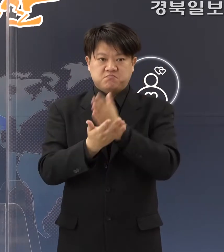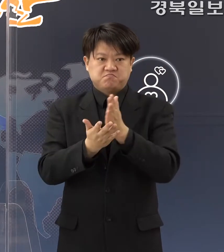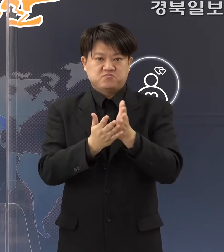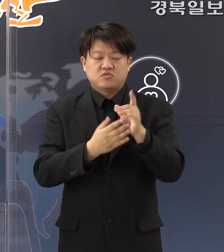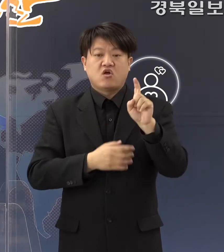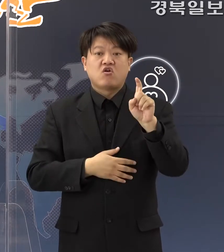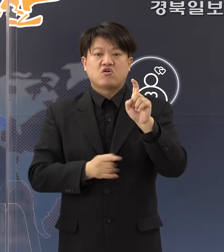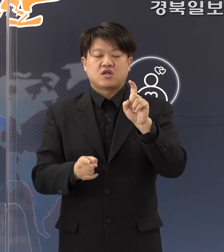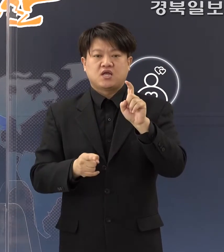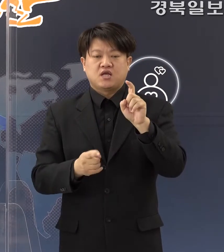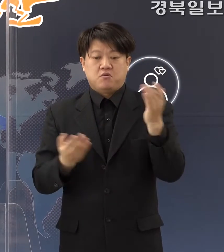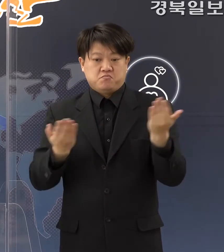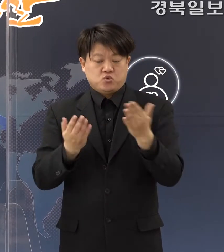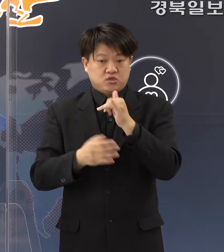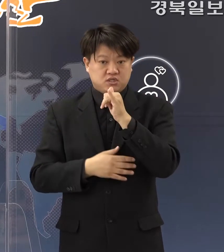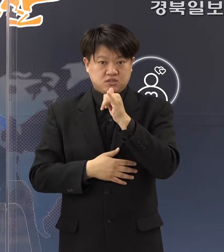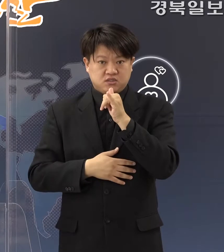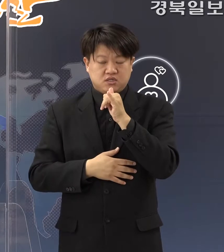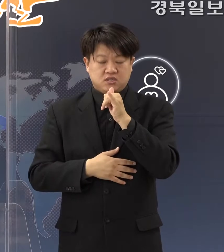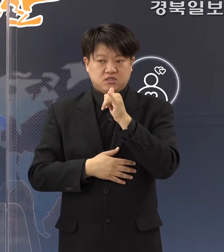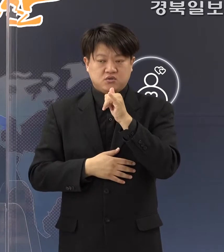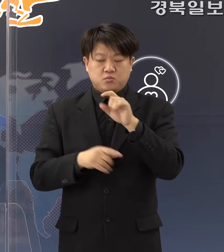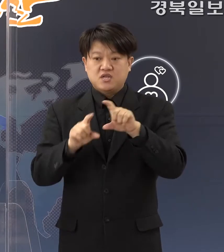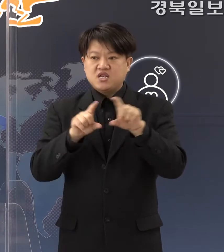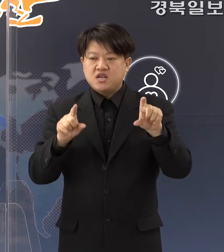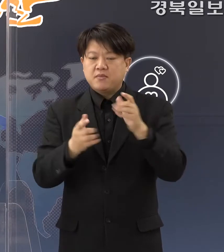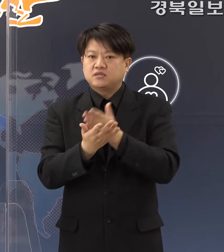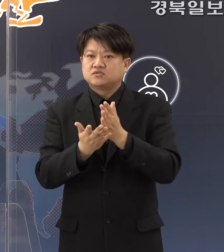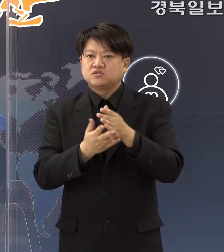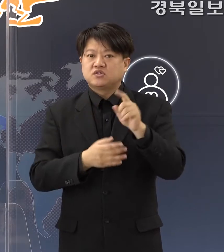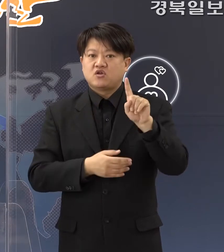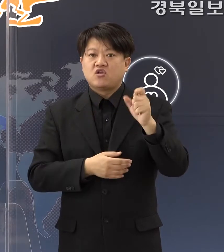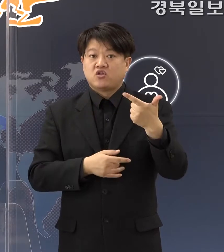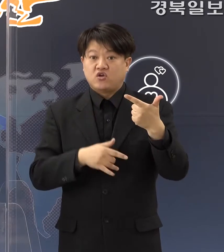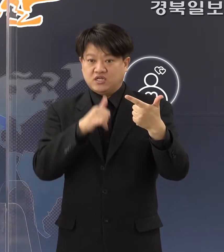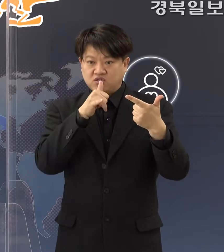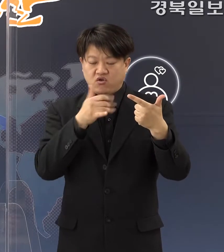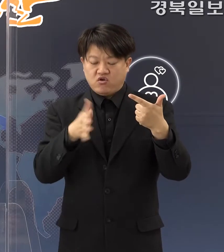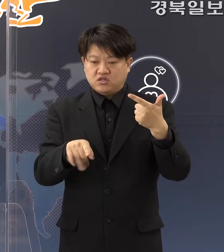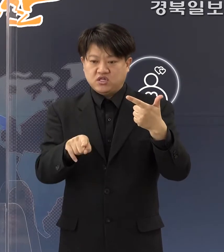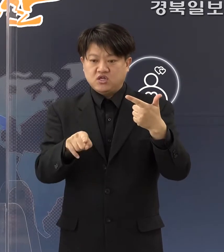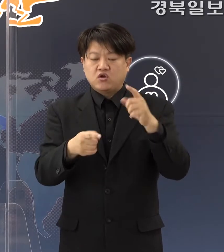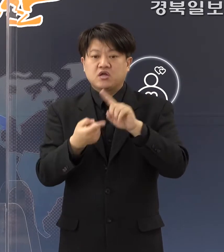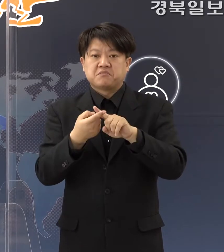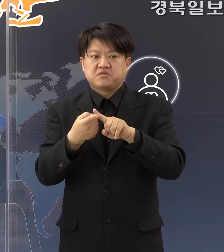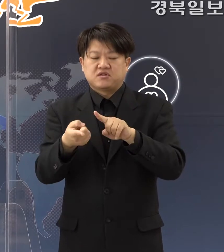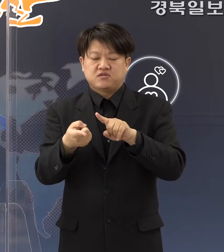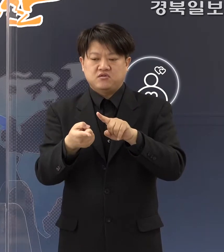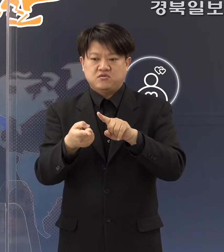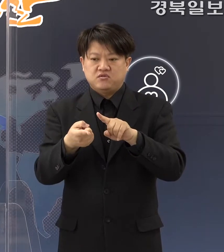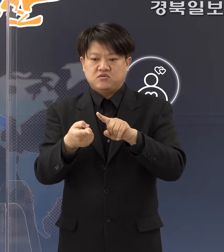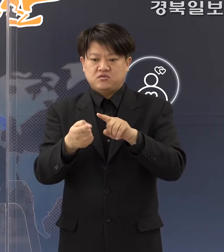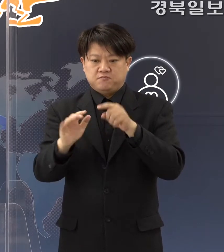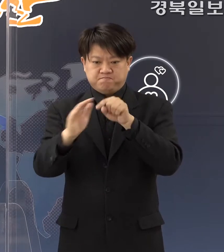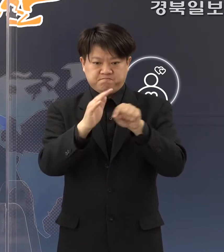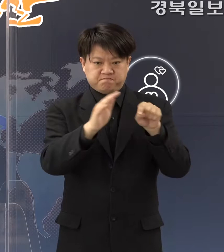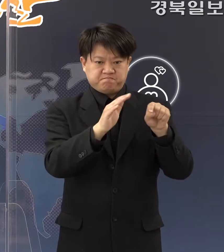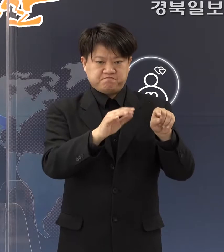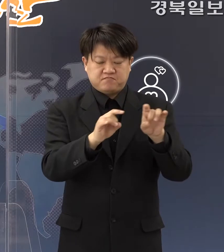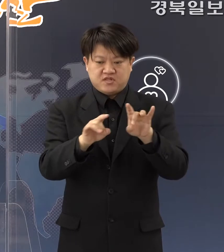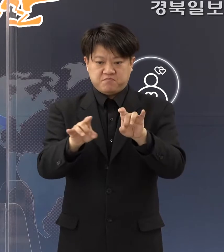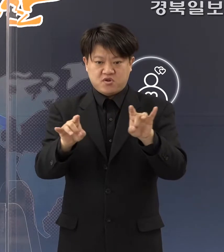일반 관리업종 16개가 있습니다. 그래서 여기에 대해서는 저희들 실국별로, 실과별로